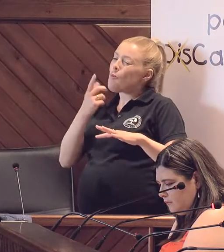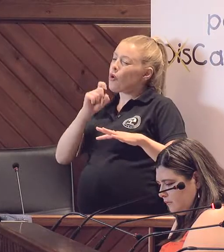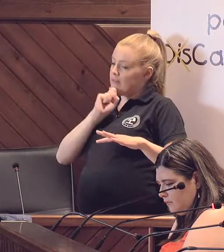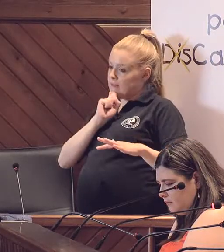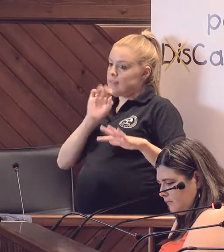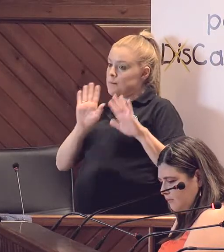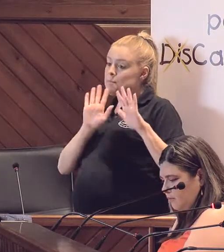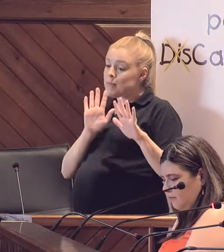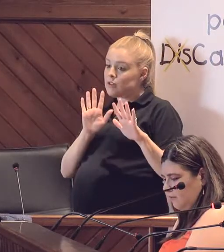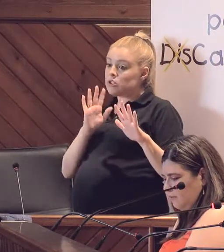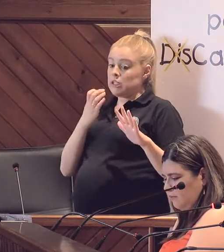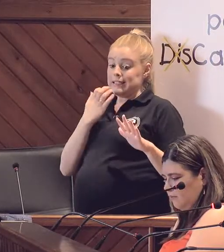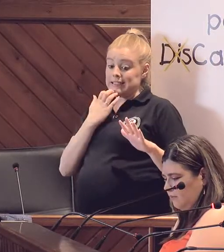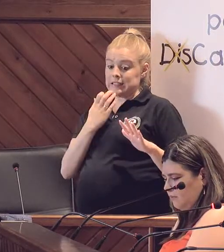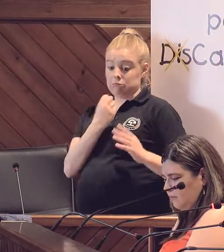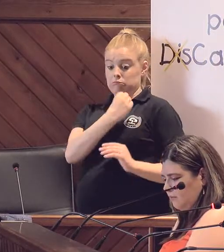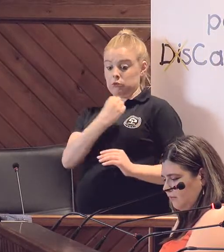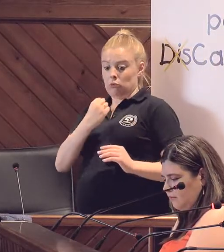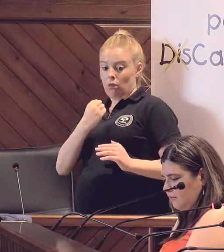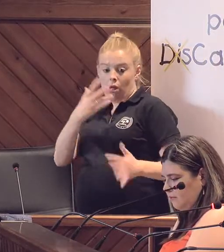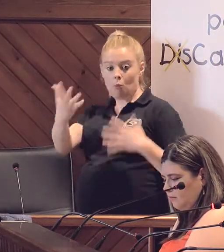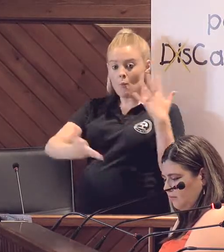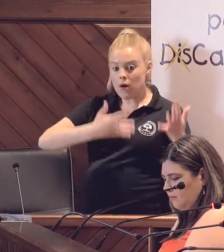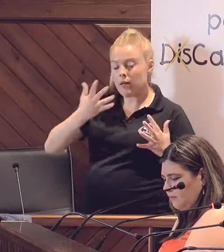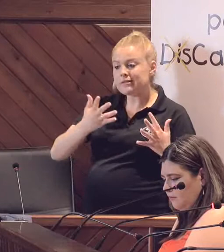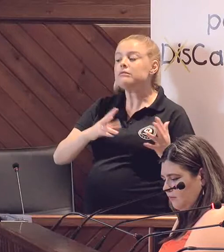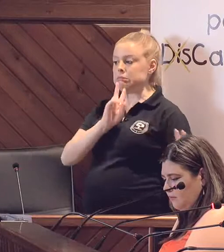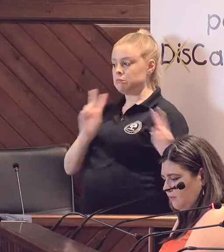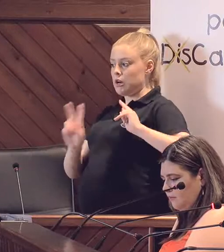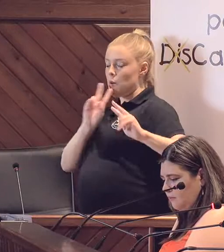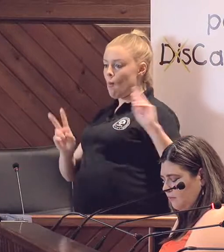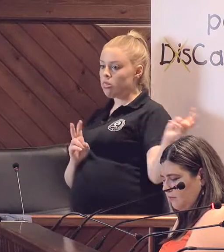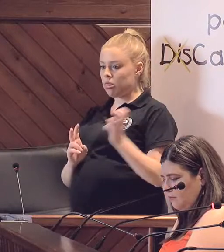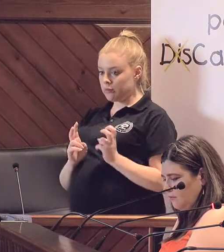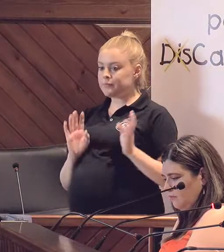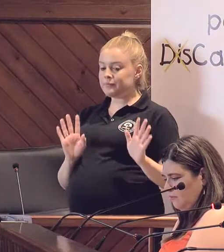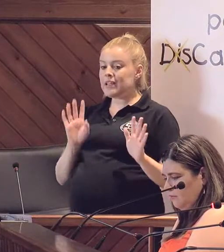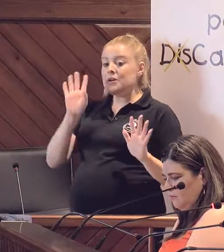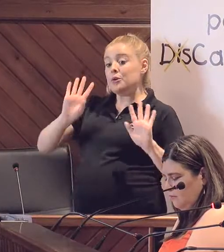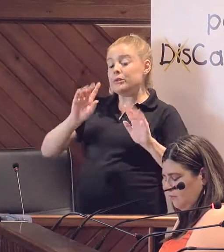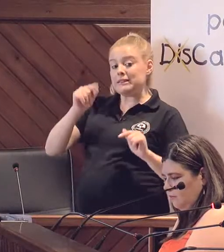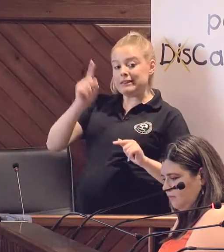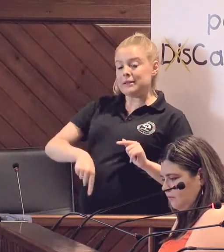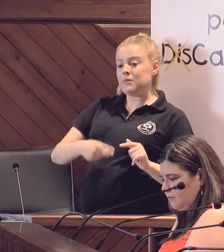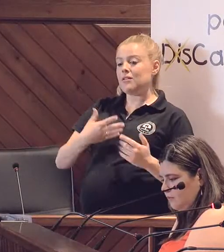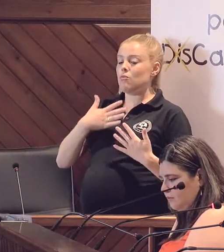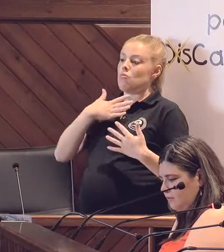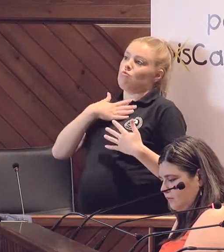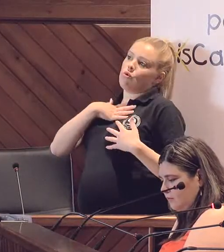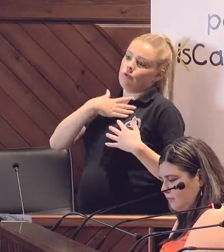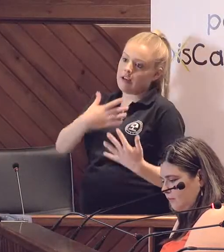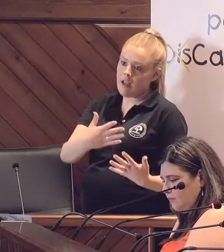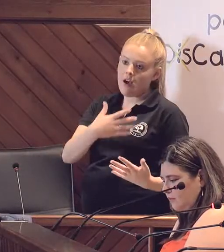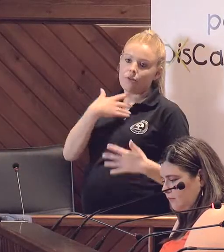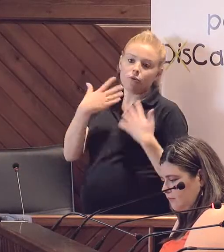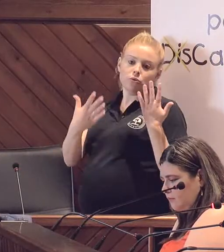Pero siempre y cuando haya un empuje institucional parece que responden más. Claro, eso sí, tiene que haber también un voluntariado, una red